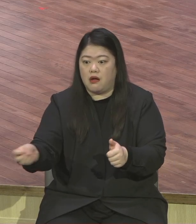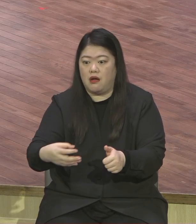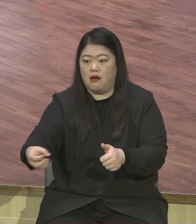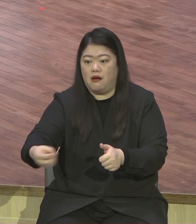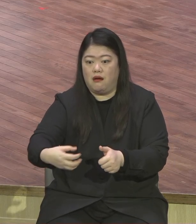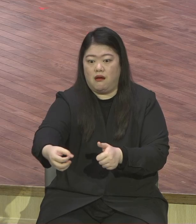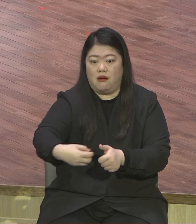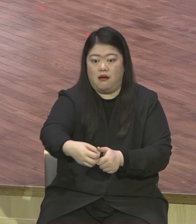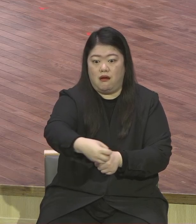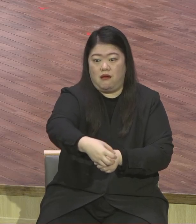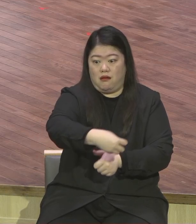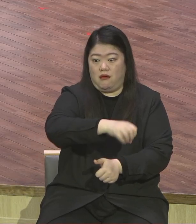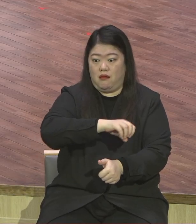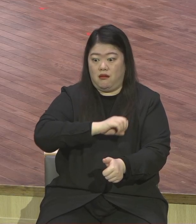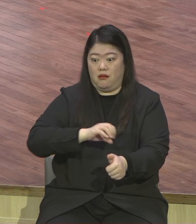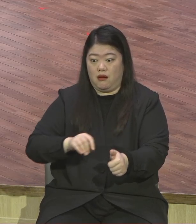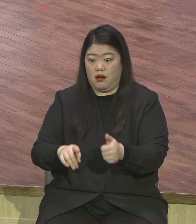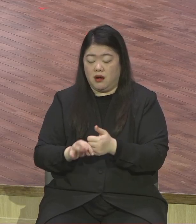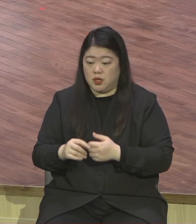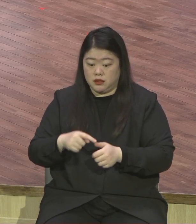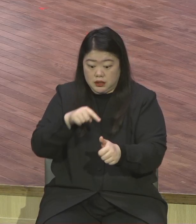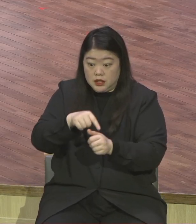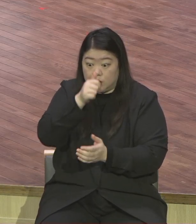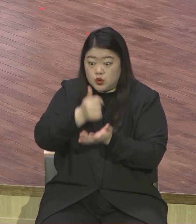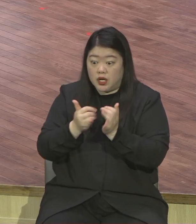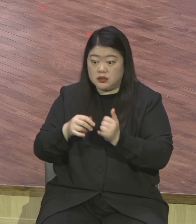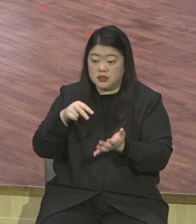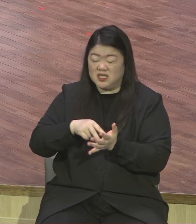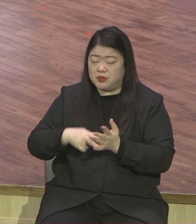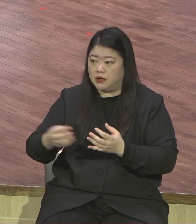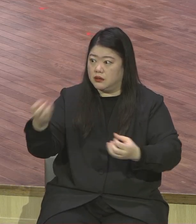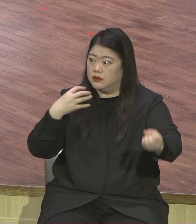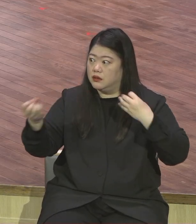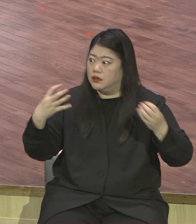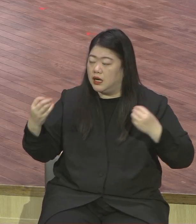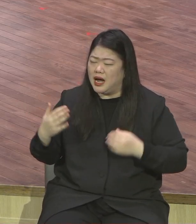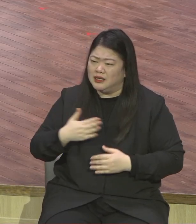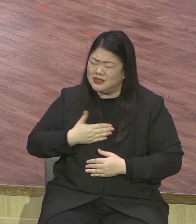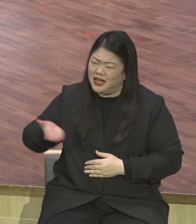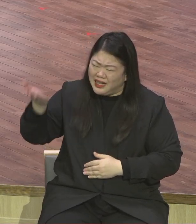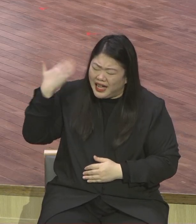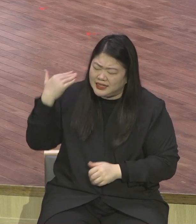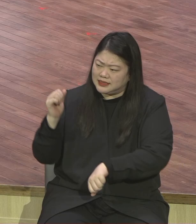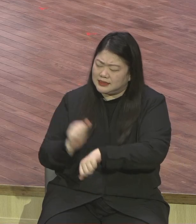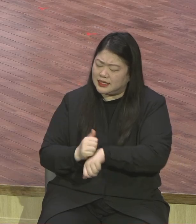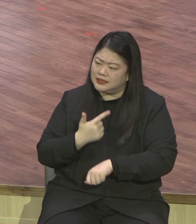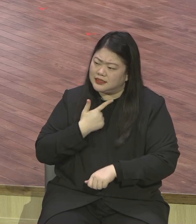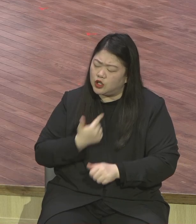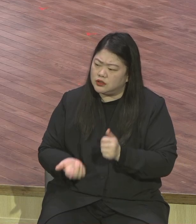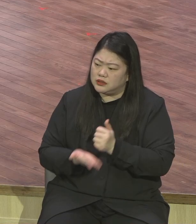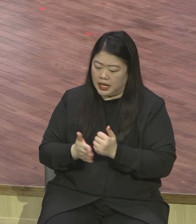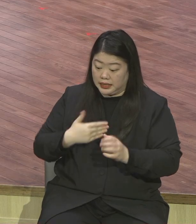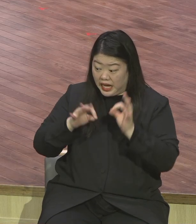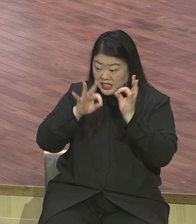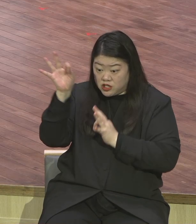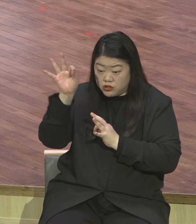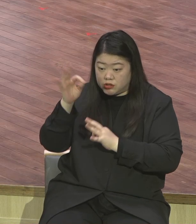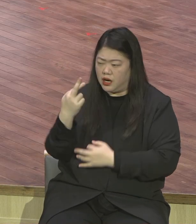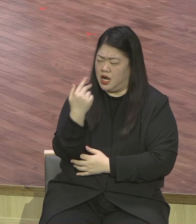잘못을 추구하는 절대 아니에요 좋은 점만 계속 말해줘 잘했던 것만 계속 말하고 나서 끝이